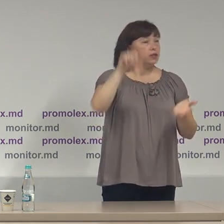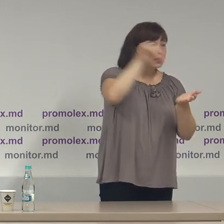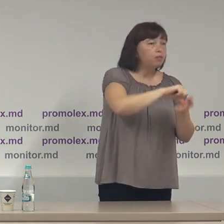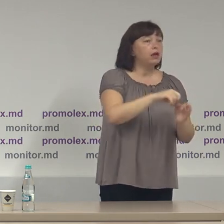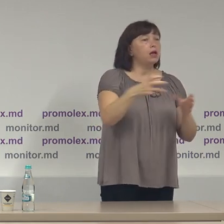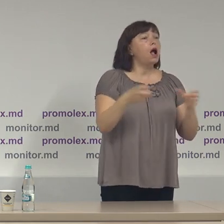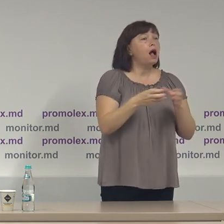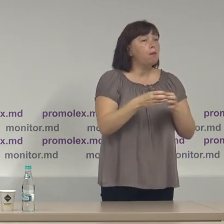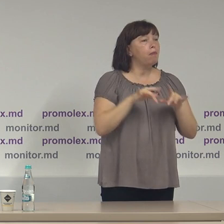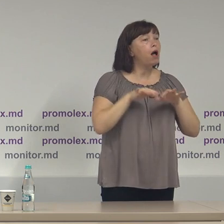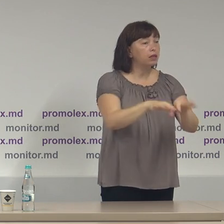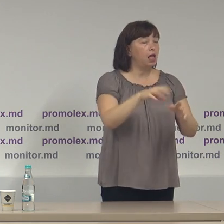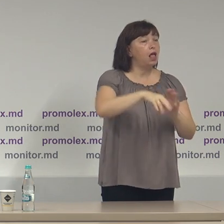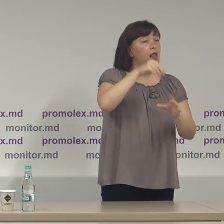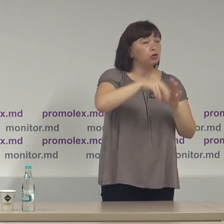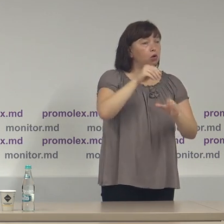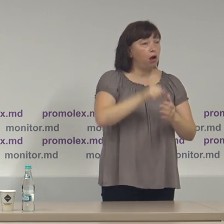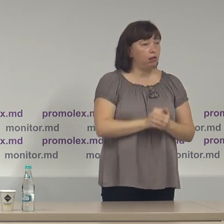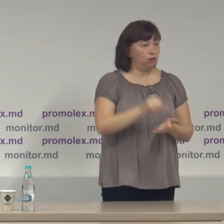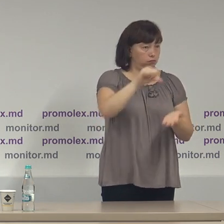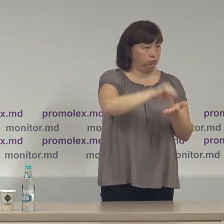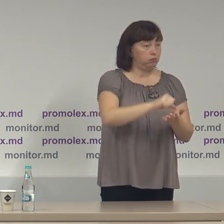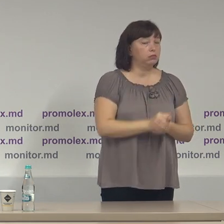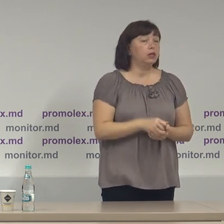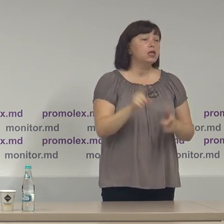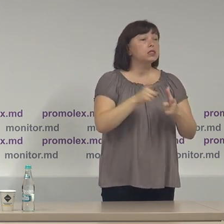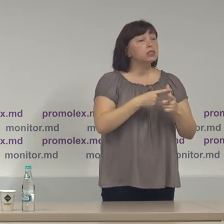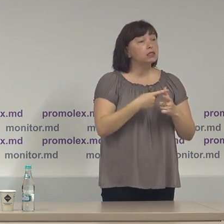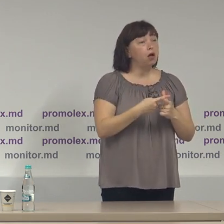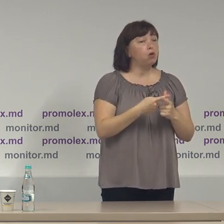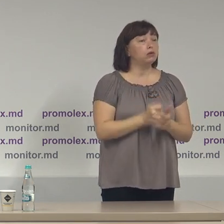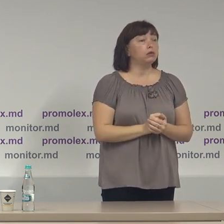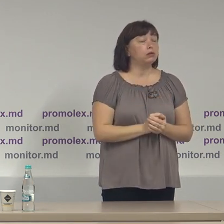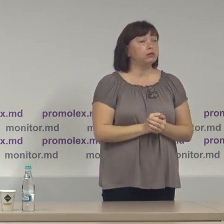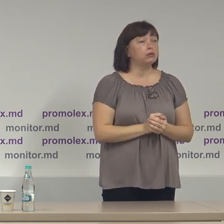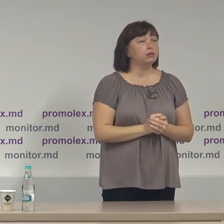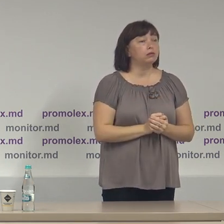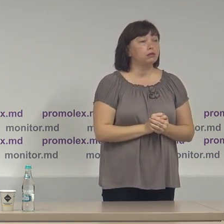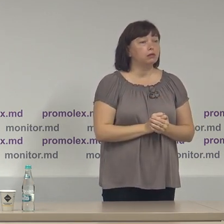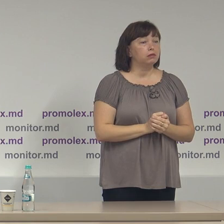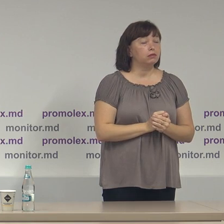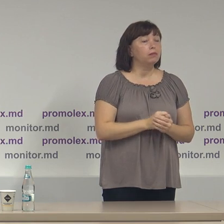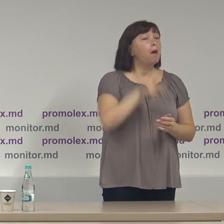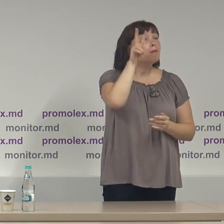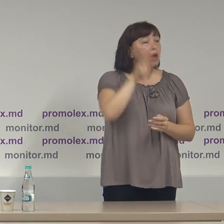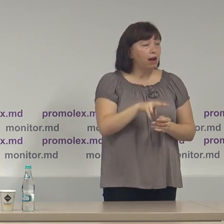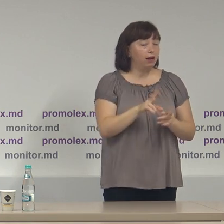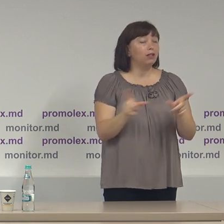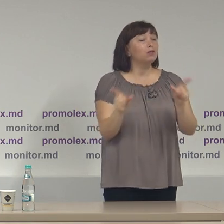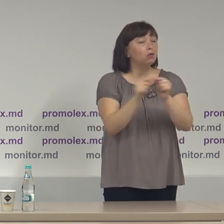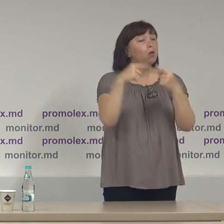electorală, în sau în paralel cu alți